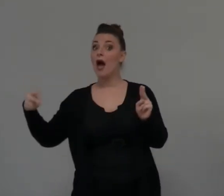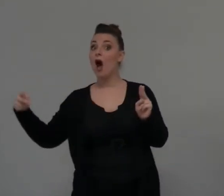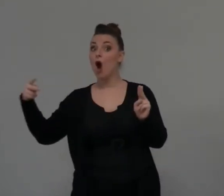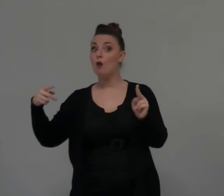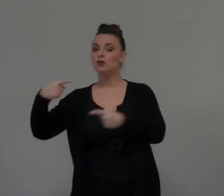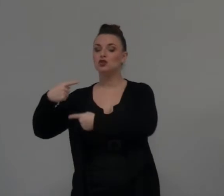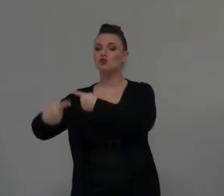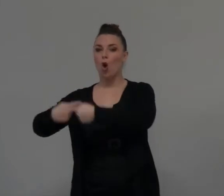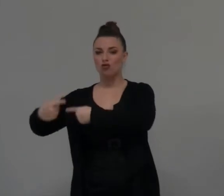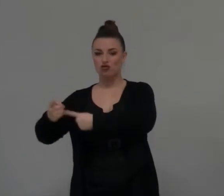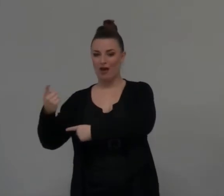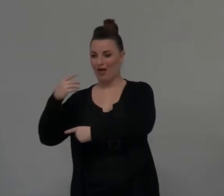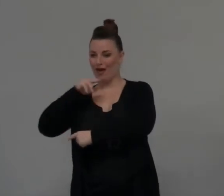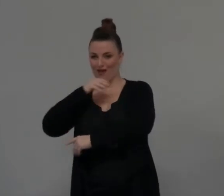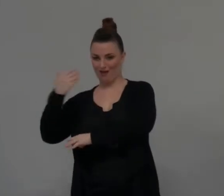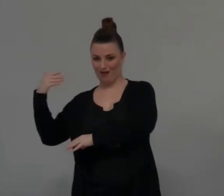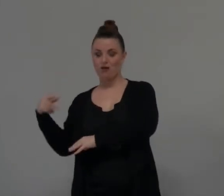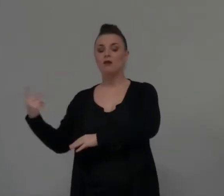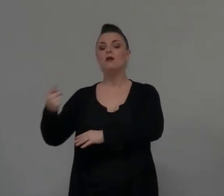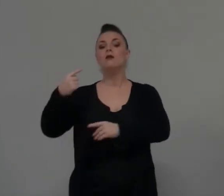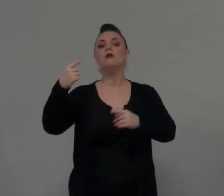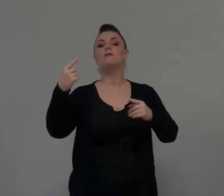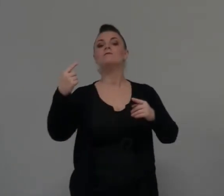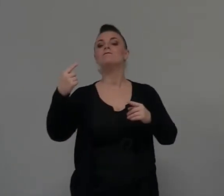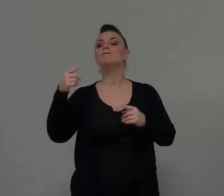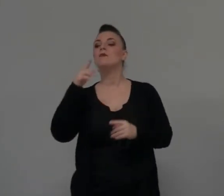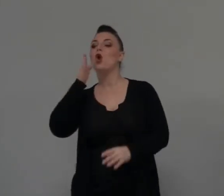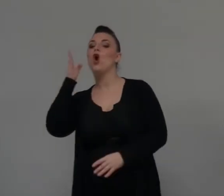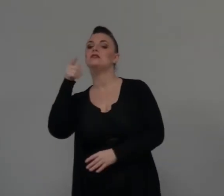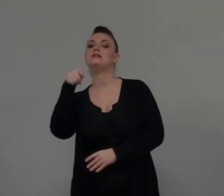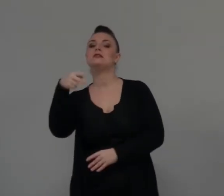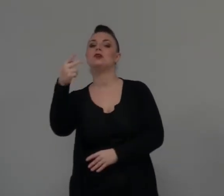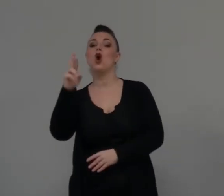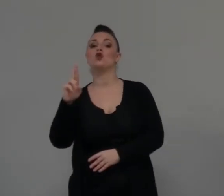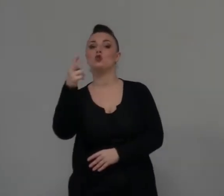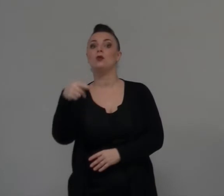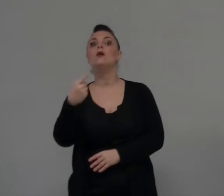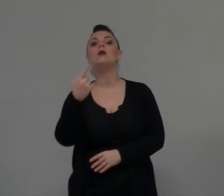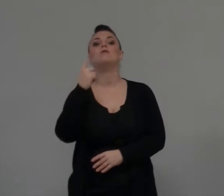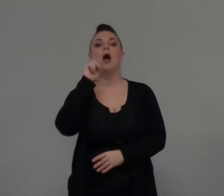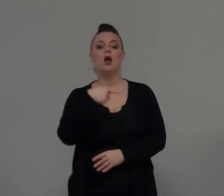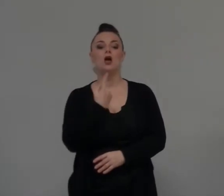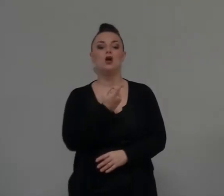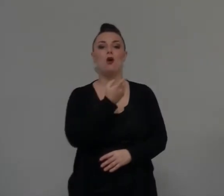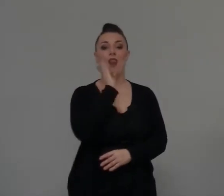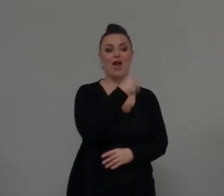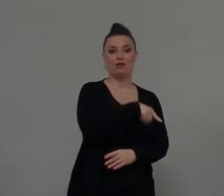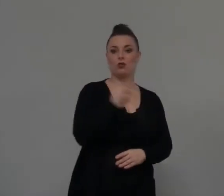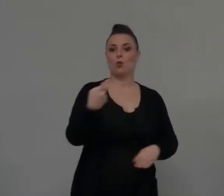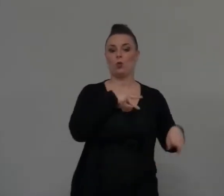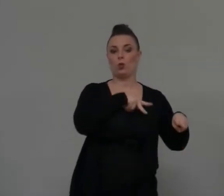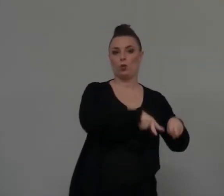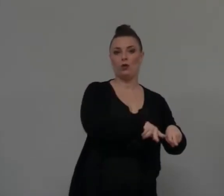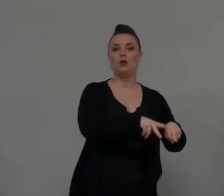molto giusta che era quella di infilarsi sotto le coperte di Boaz è una cosa da buono